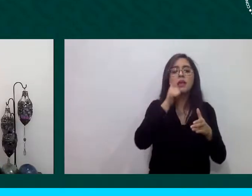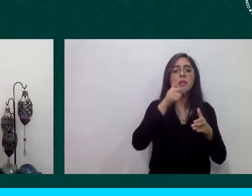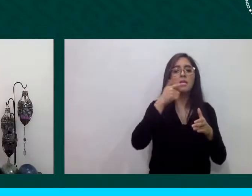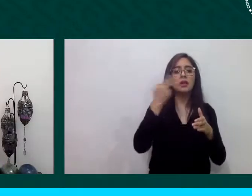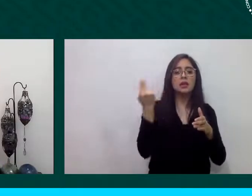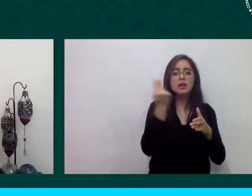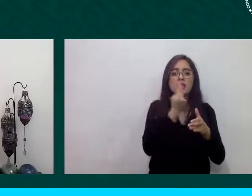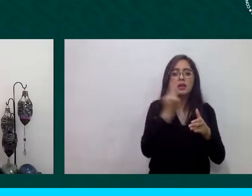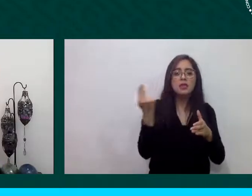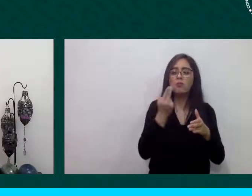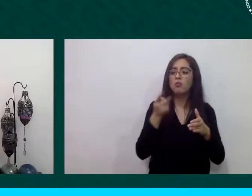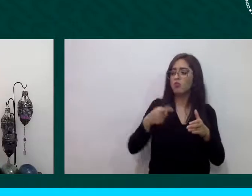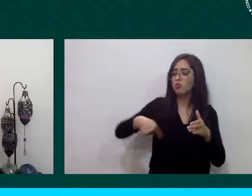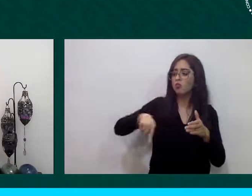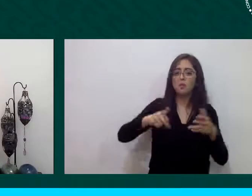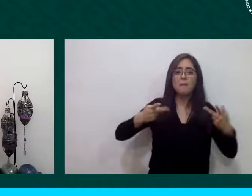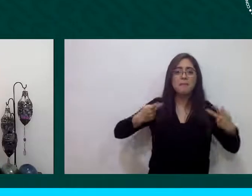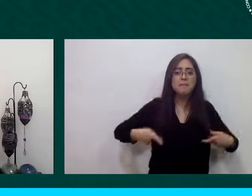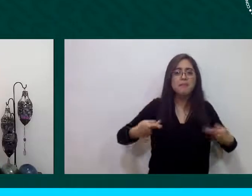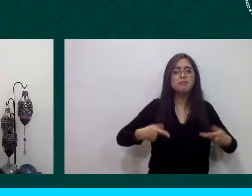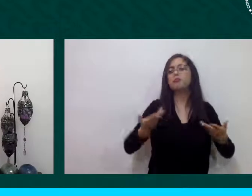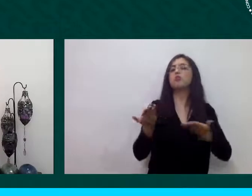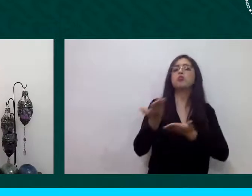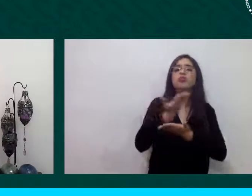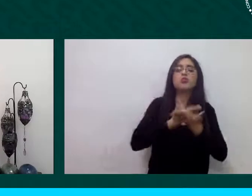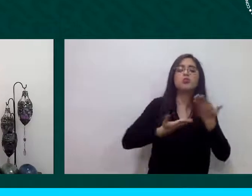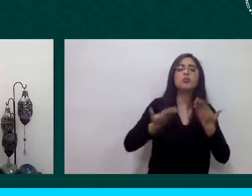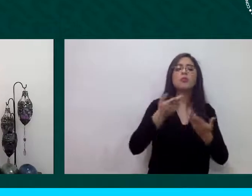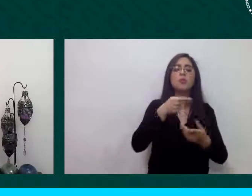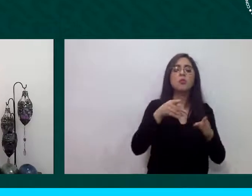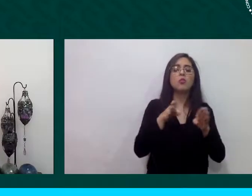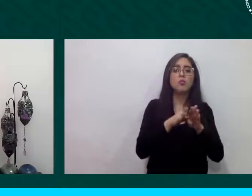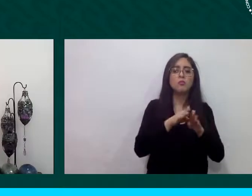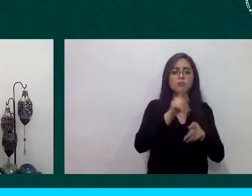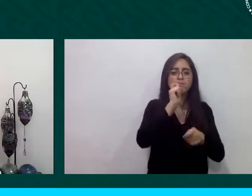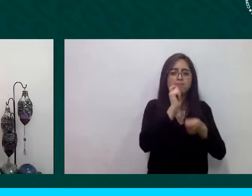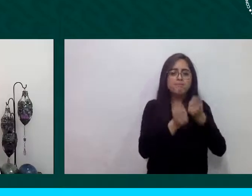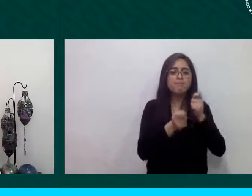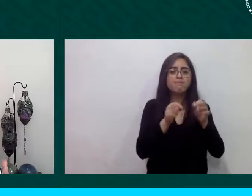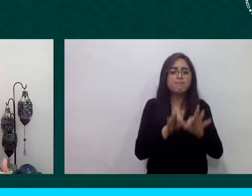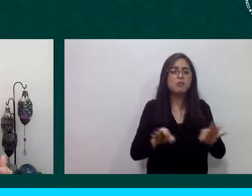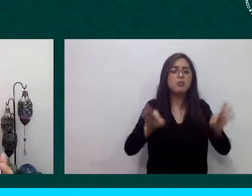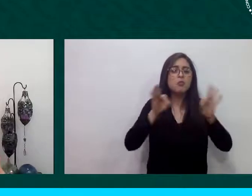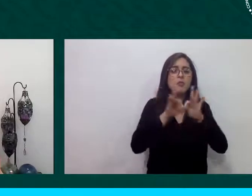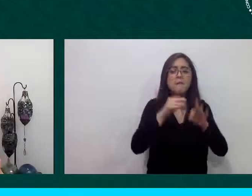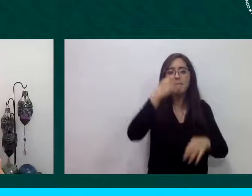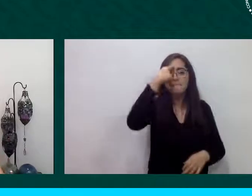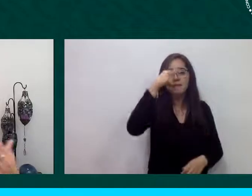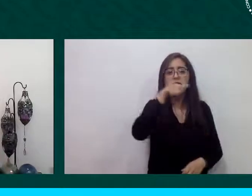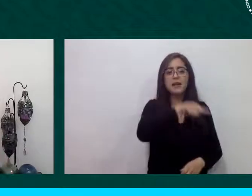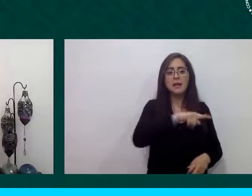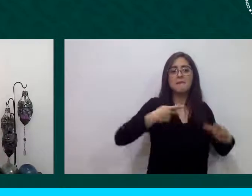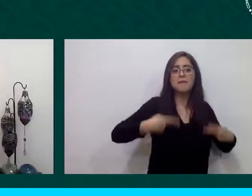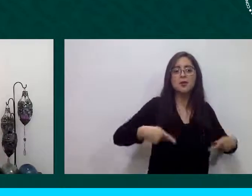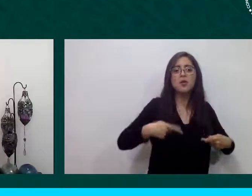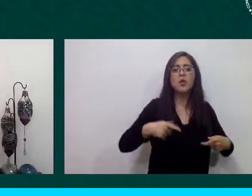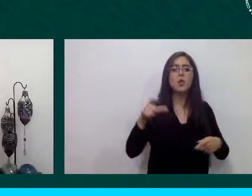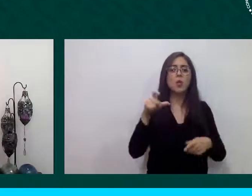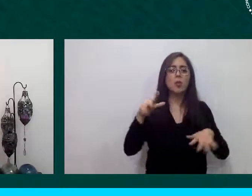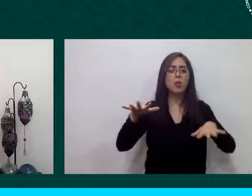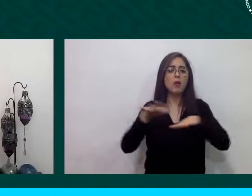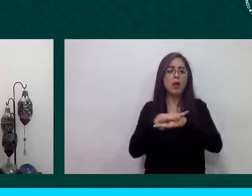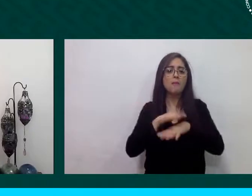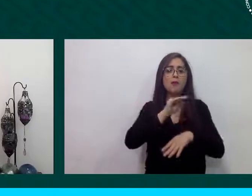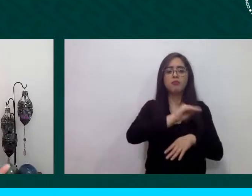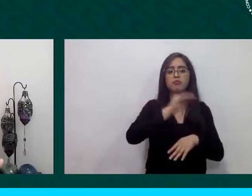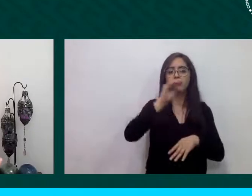significativas que realizan y que llevan a cabo las personas en movilidad por supuesto desde el